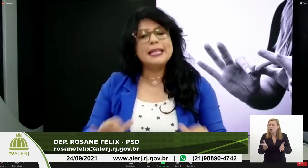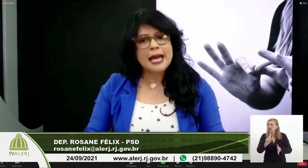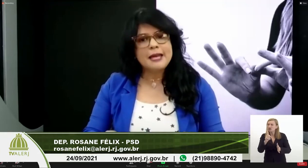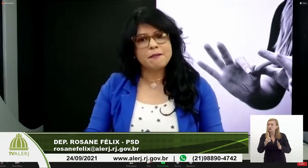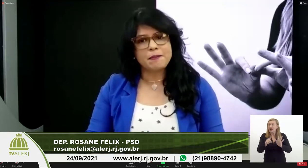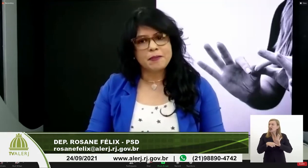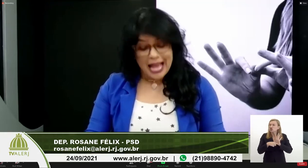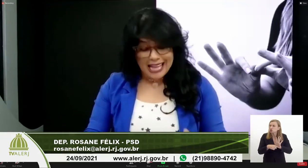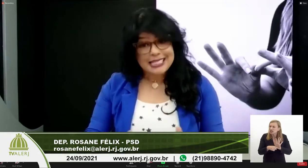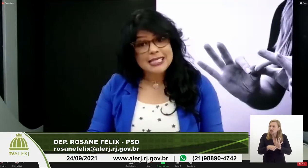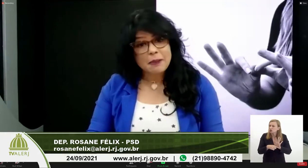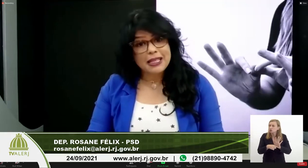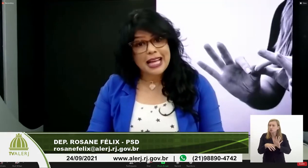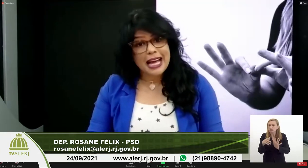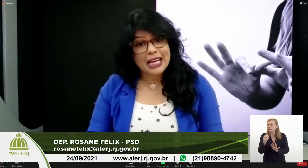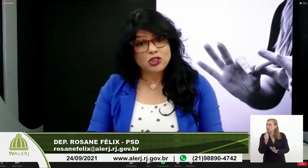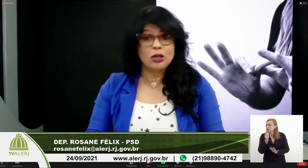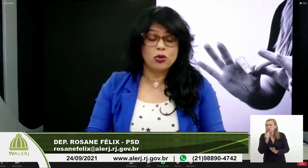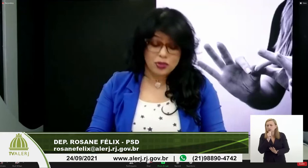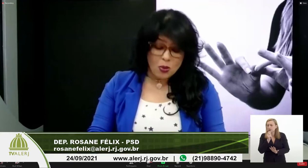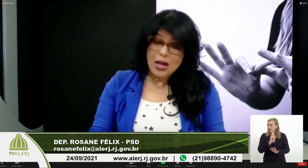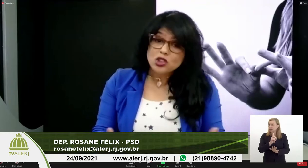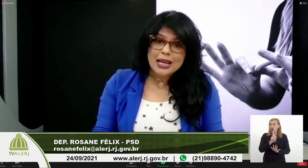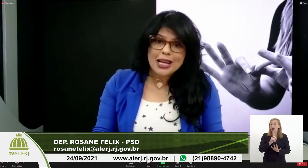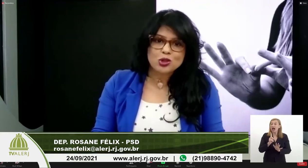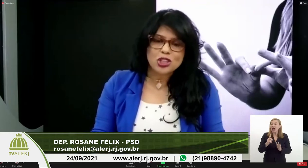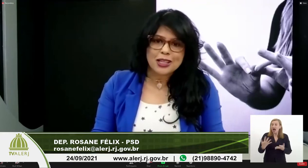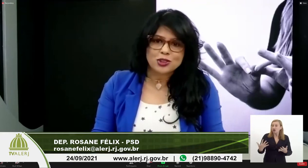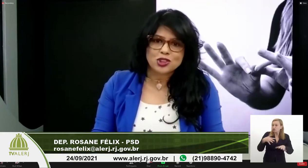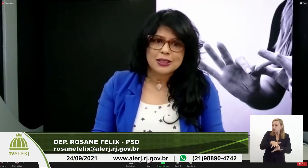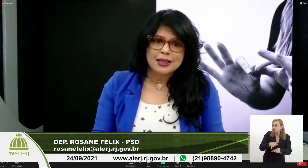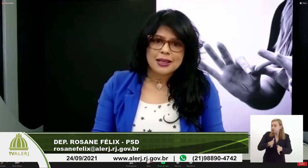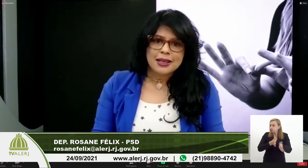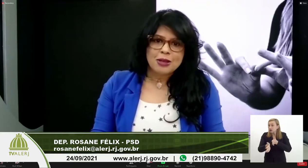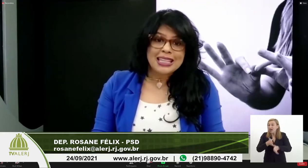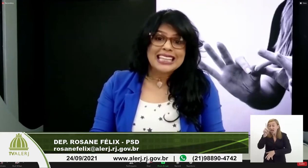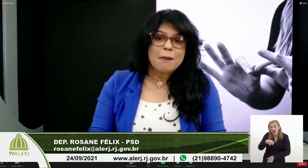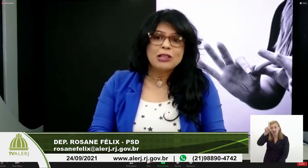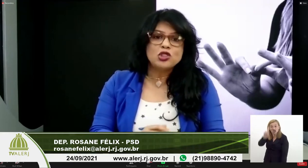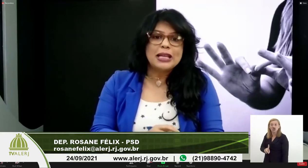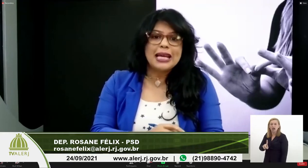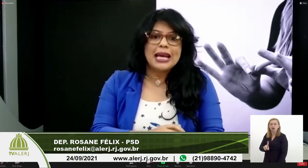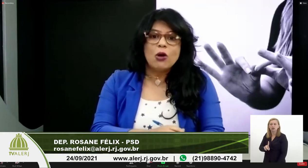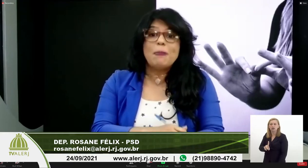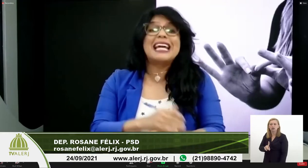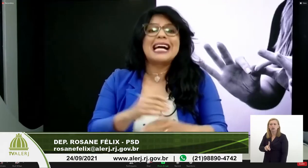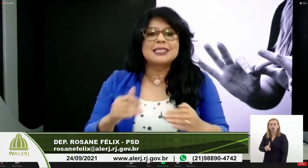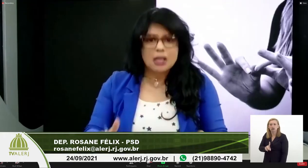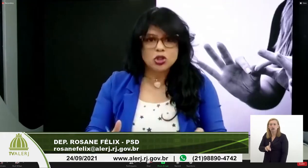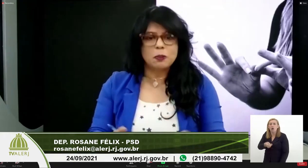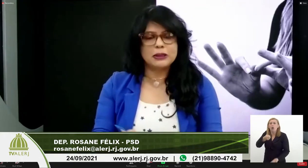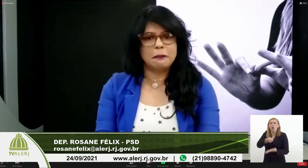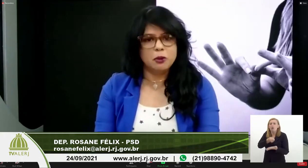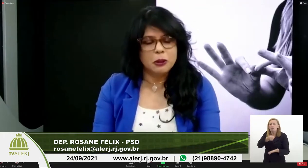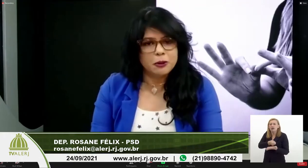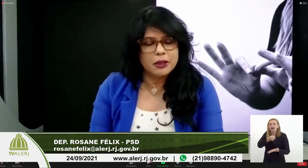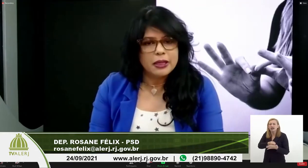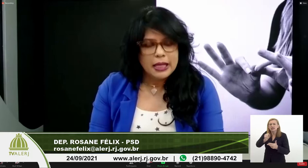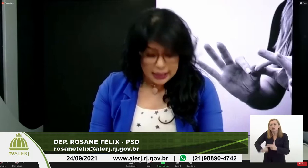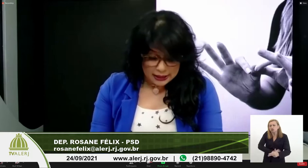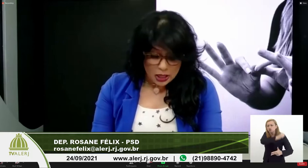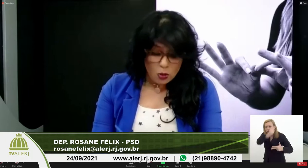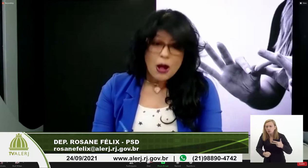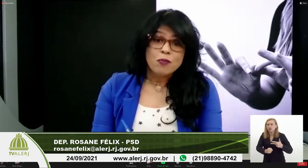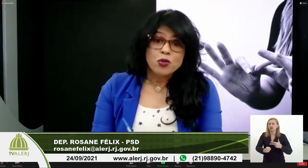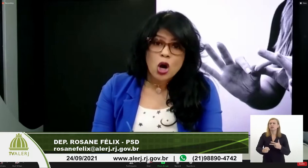favor para ninguém, acessibilidade e inclusão é direito, gente, nada mais do que obrigação do poder público.